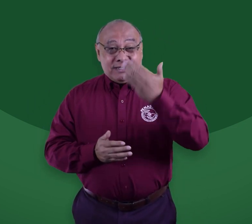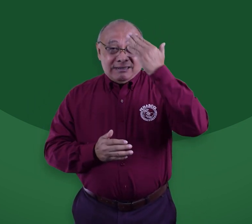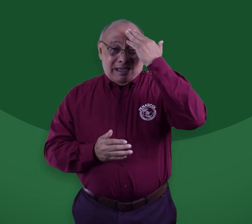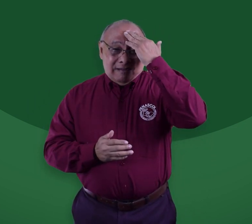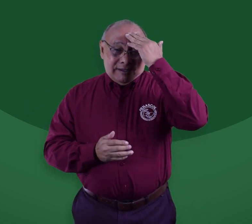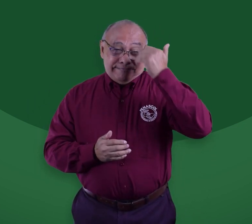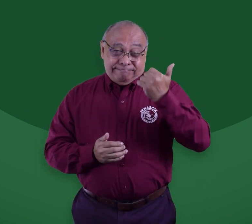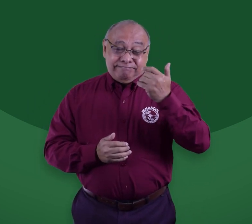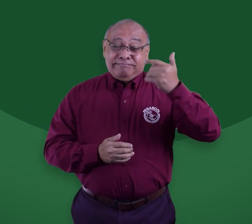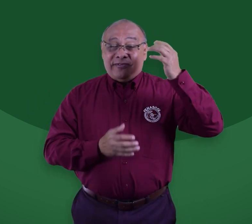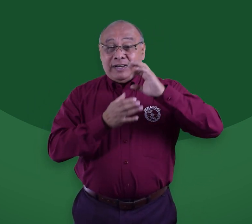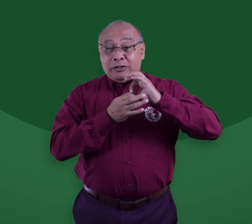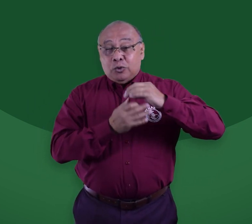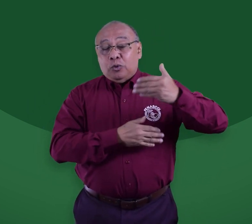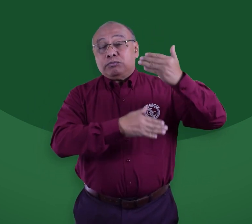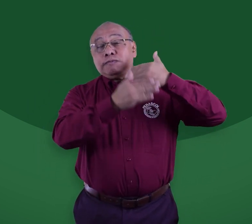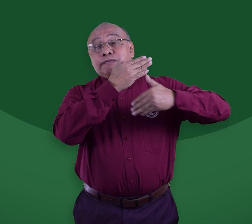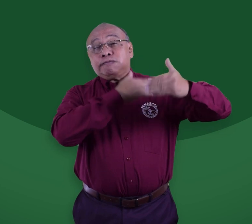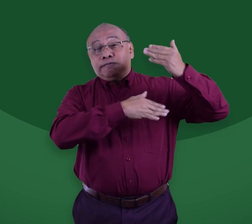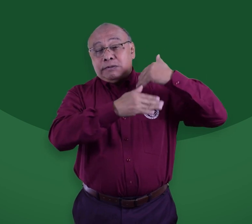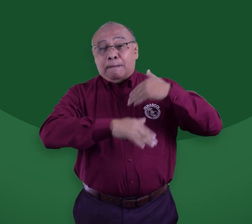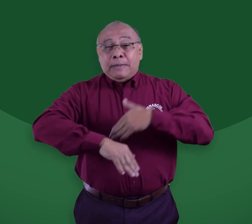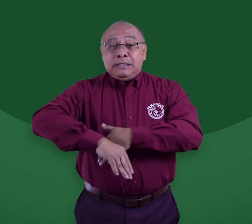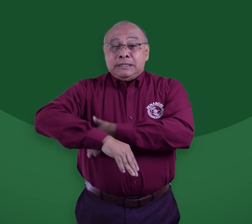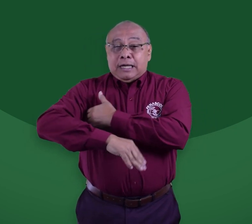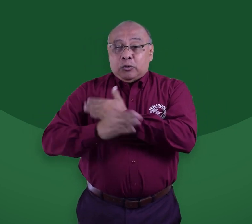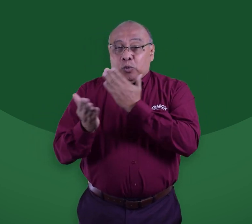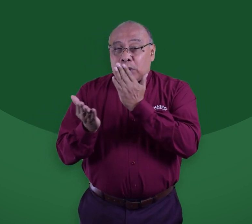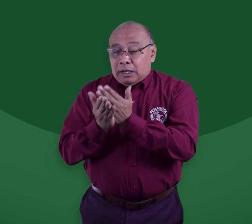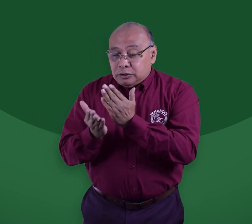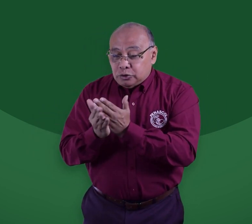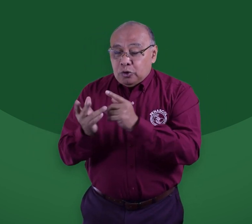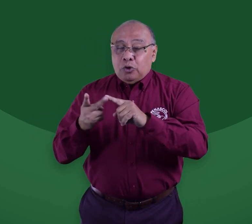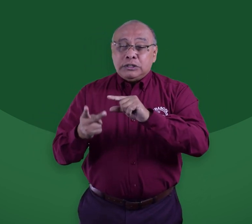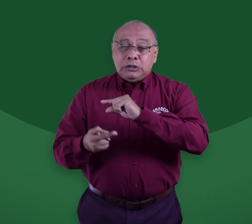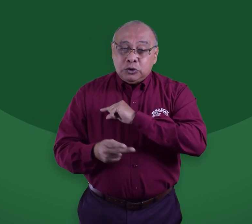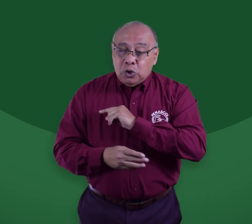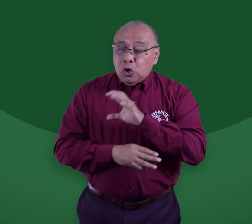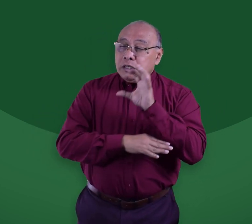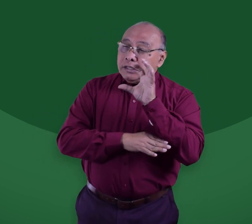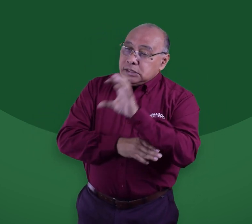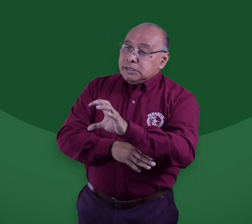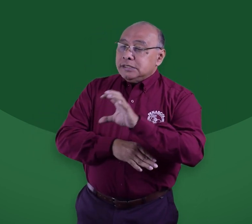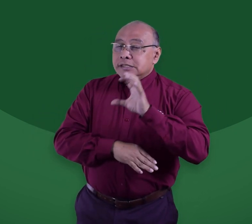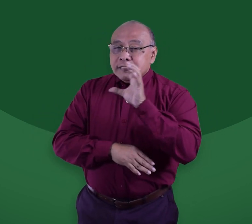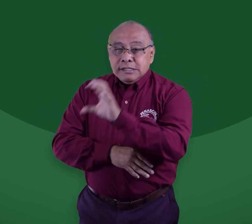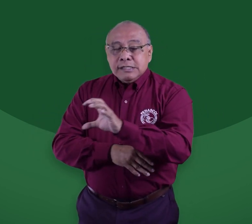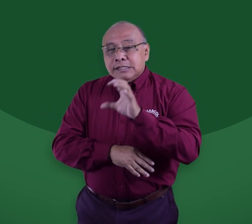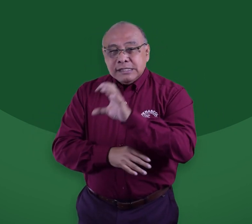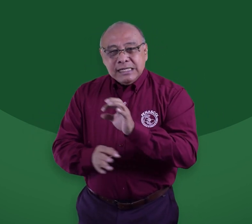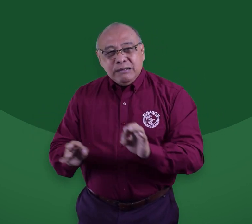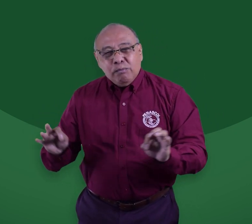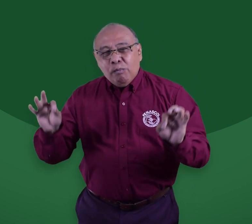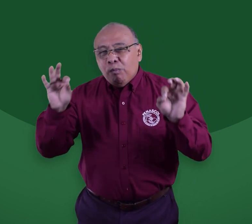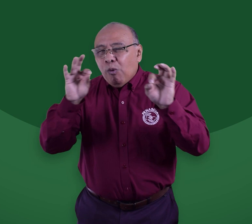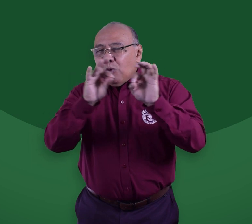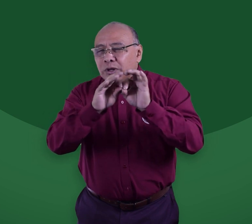Como saben, desde hace mucho tiempo, FENASCOL ha venido insistiendo al Ministerio de Educación